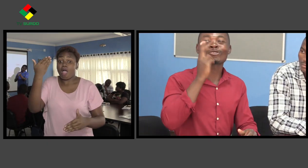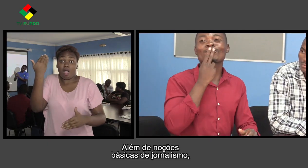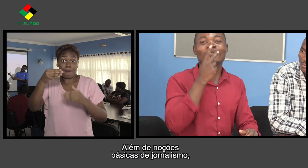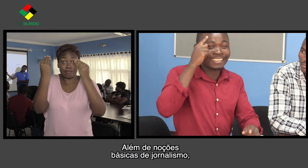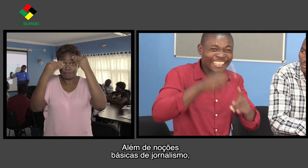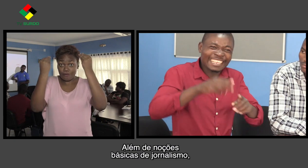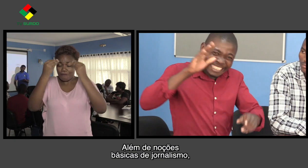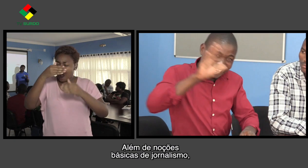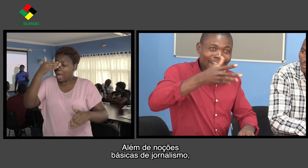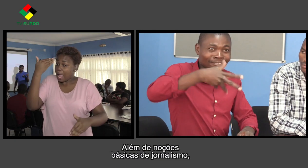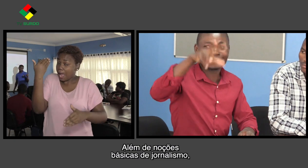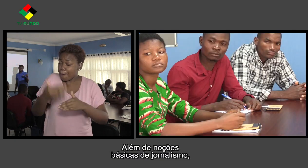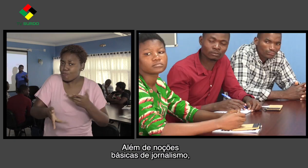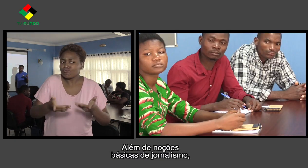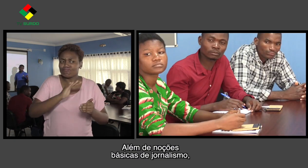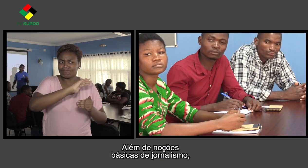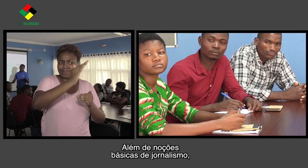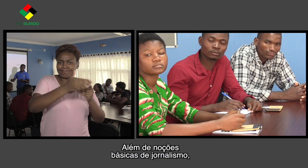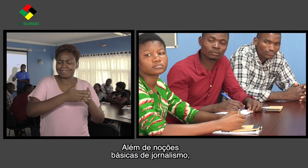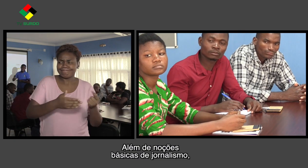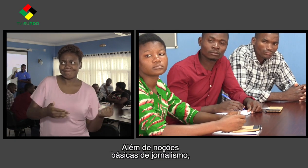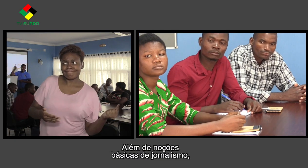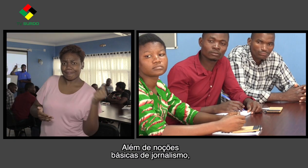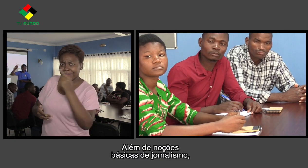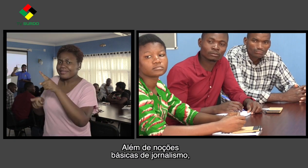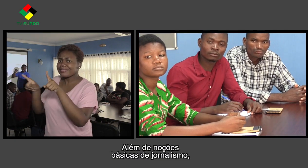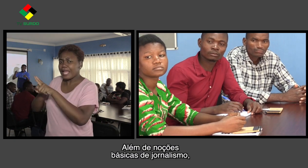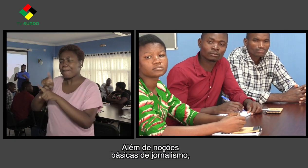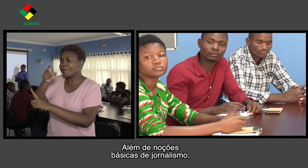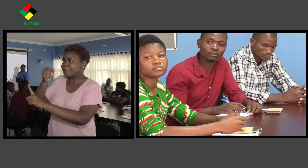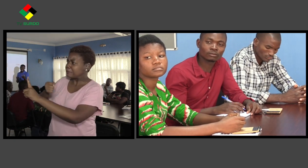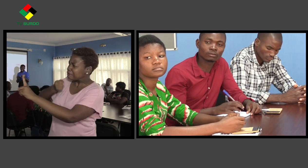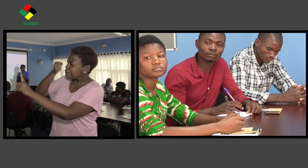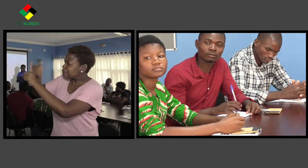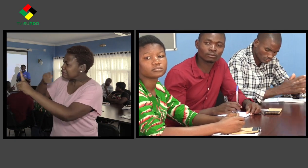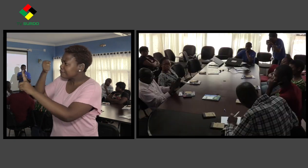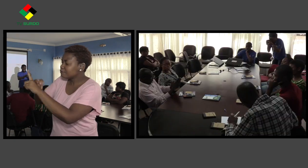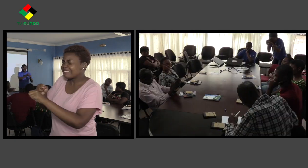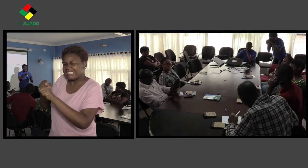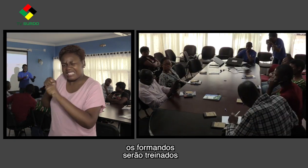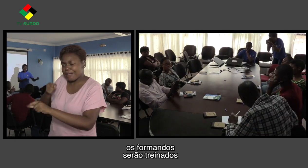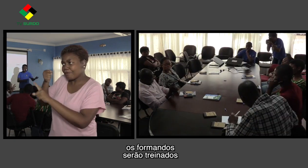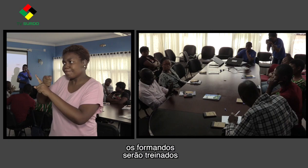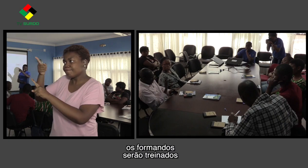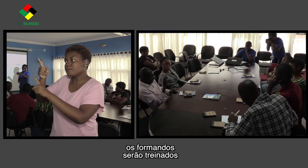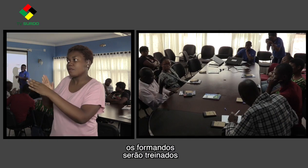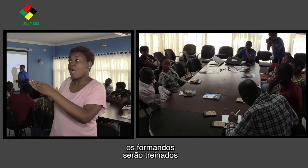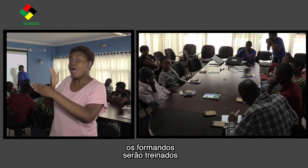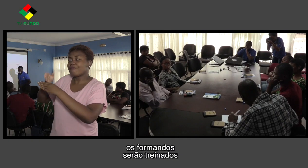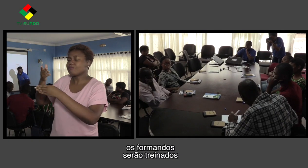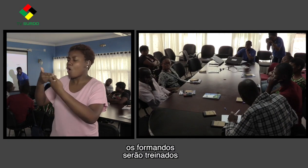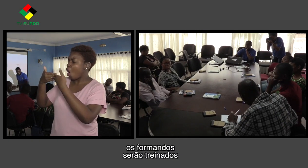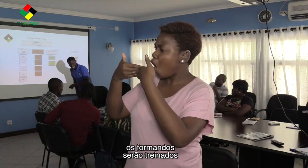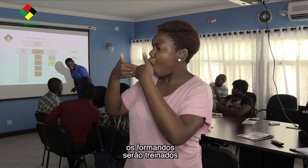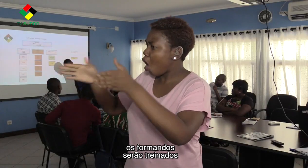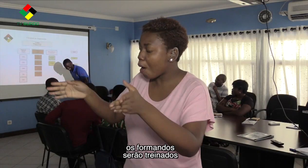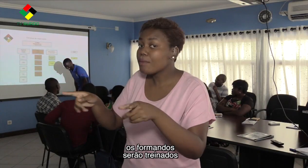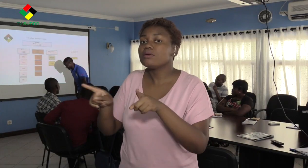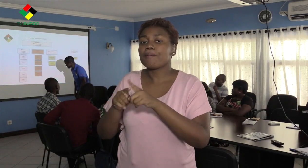Além de noções básicas de jornalismo, os formandos serão treinados para